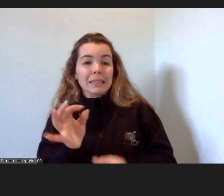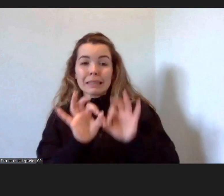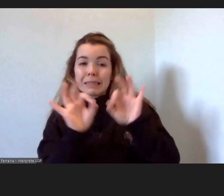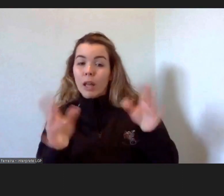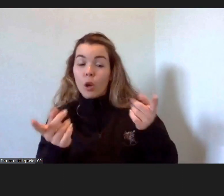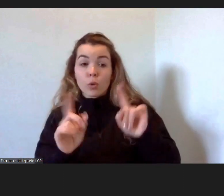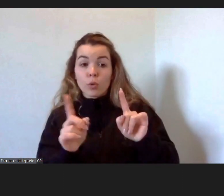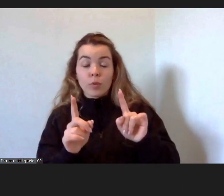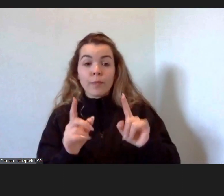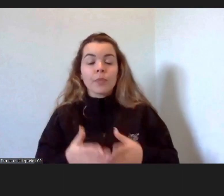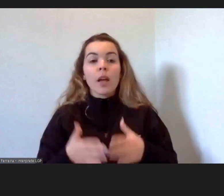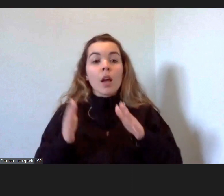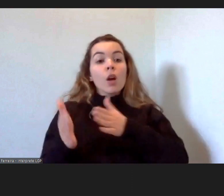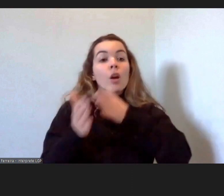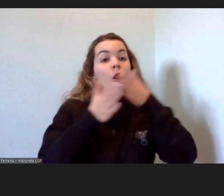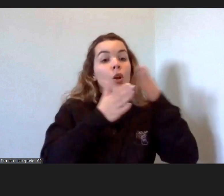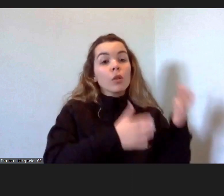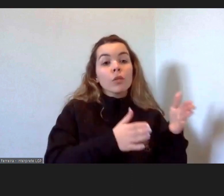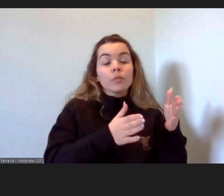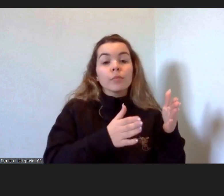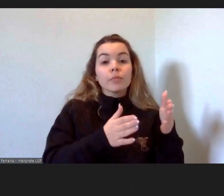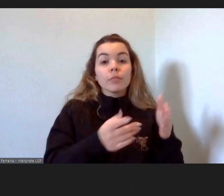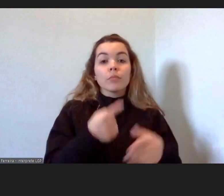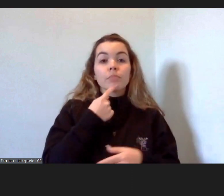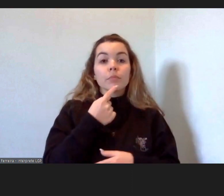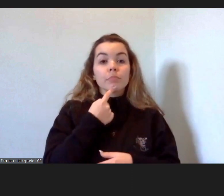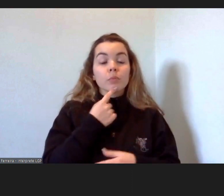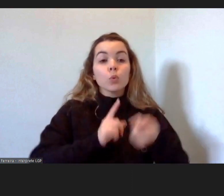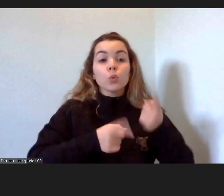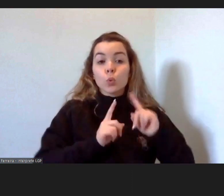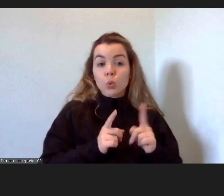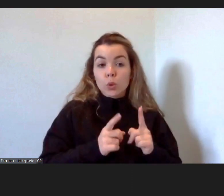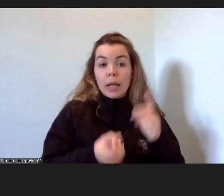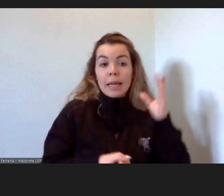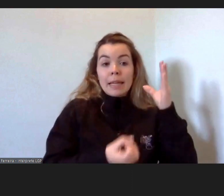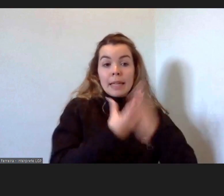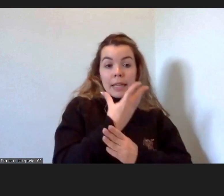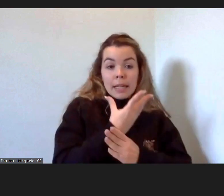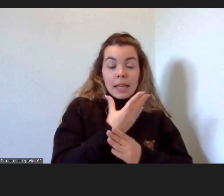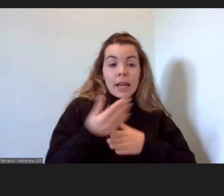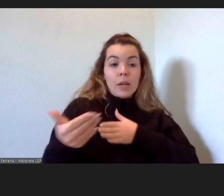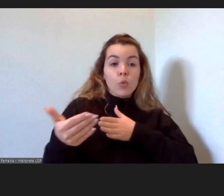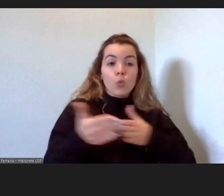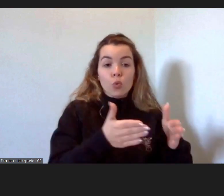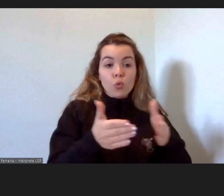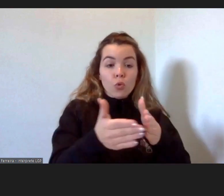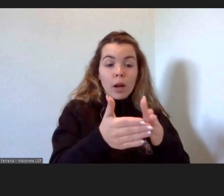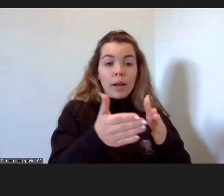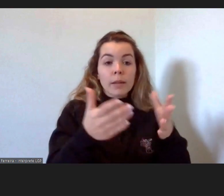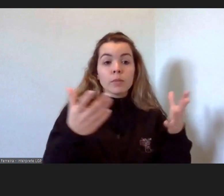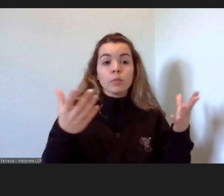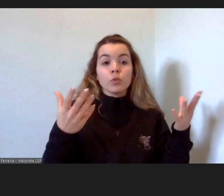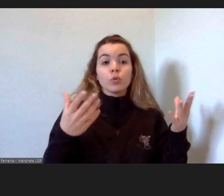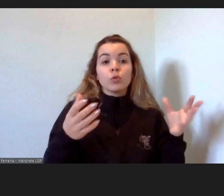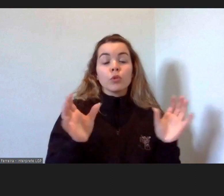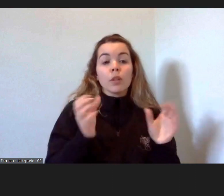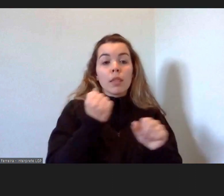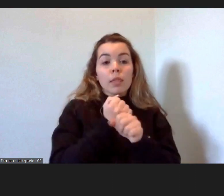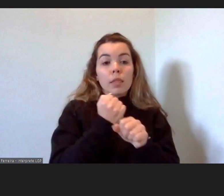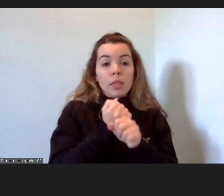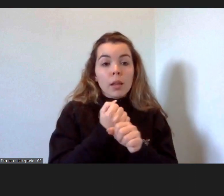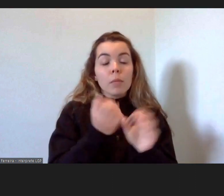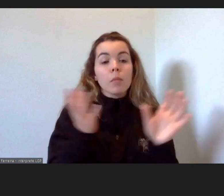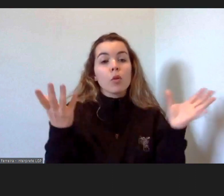por outro lado, a importância de profundizar e criar canais de colaboração e de